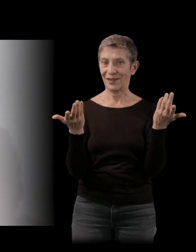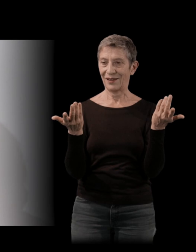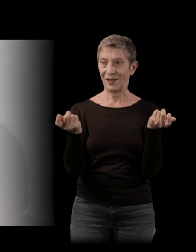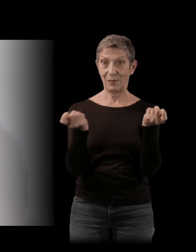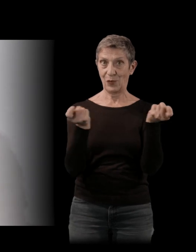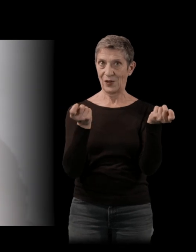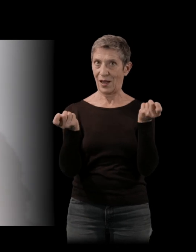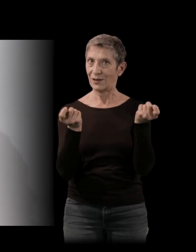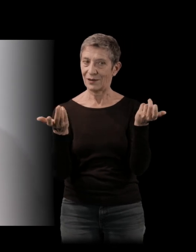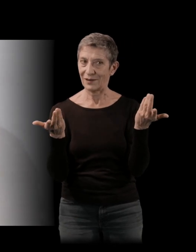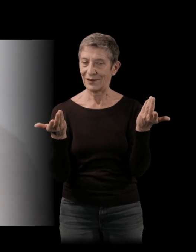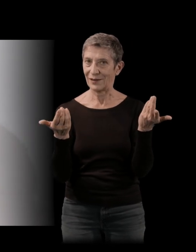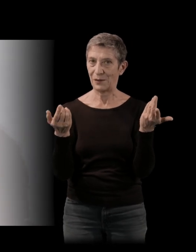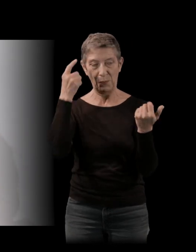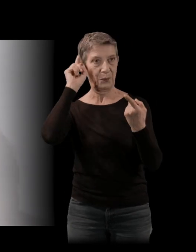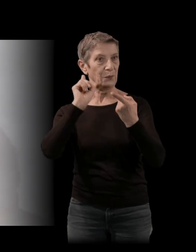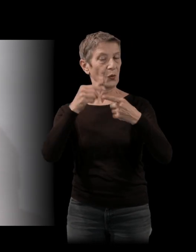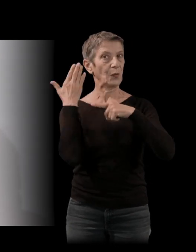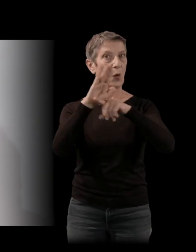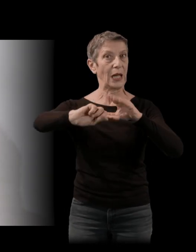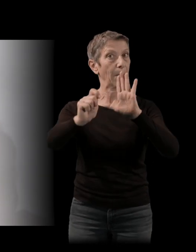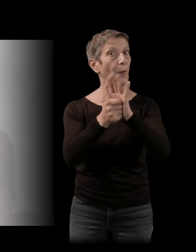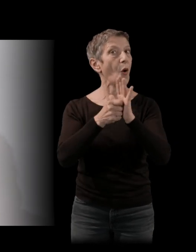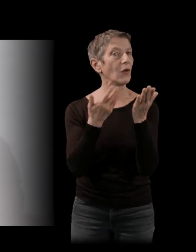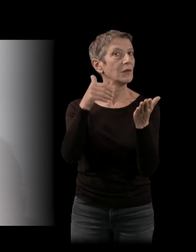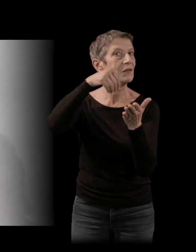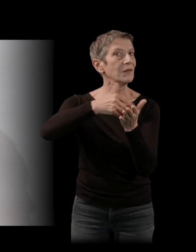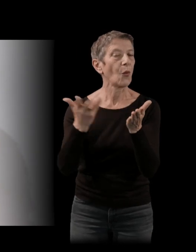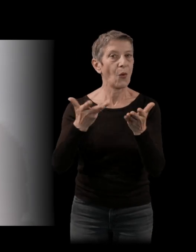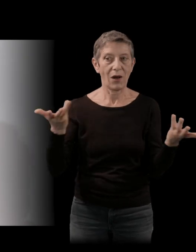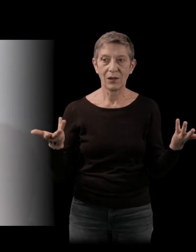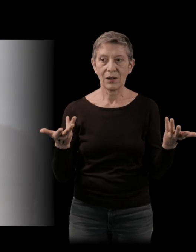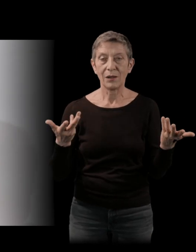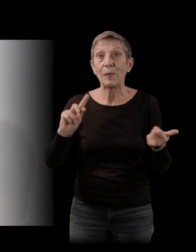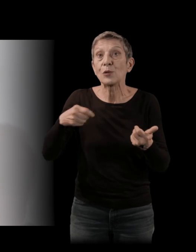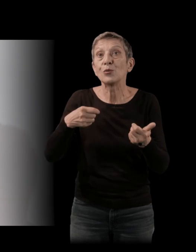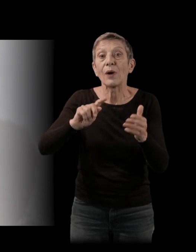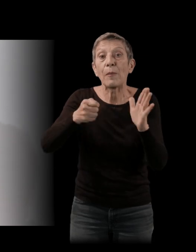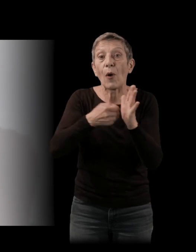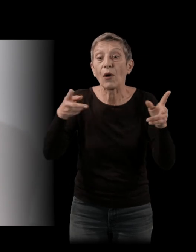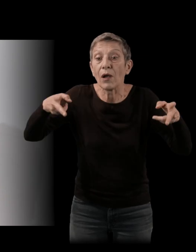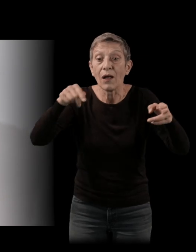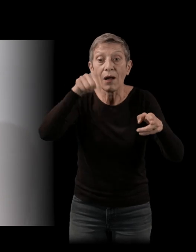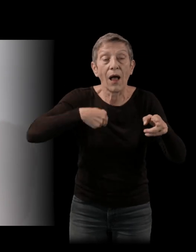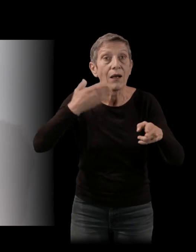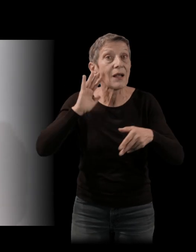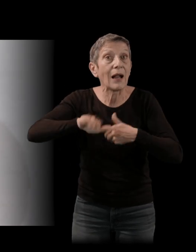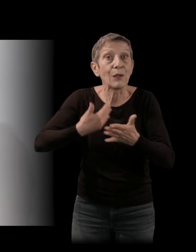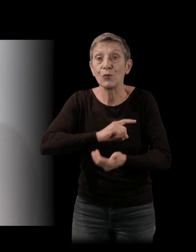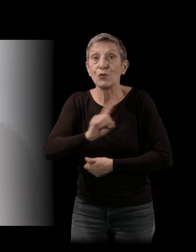comprendre ce que pouvait être cette époque, tout en n'ayant pas toutes les clés de cette époque, puisque les archives sur le film ne sont pas très